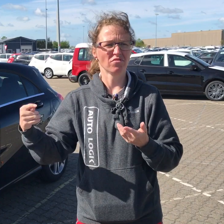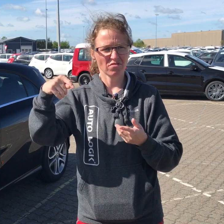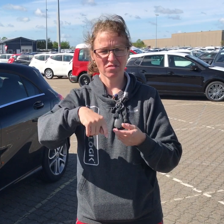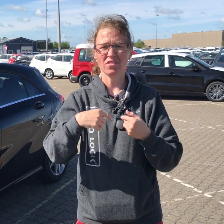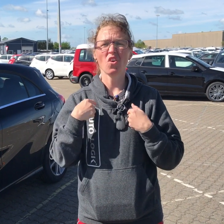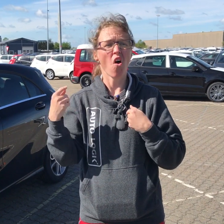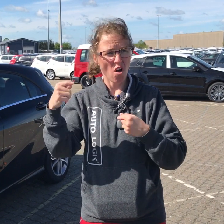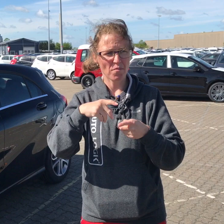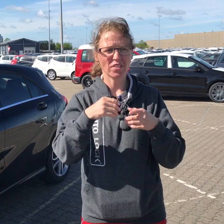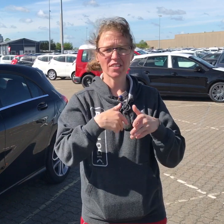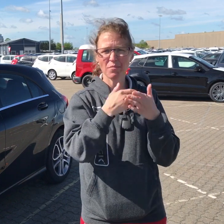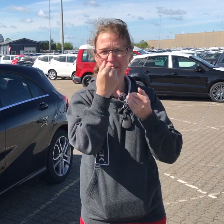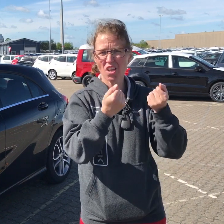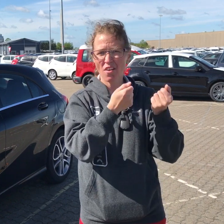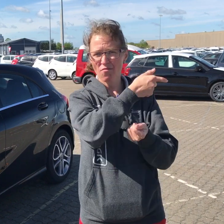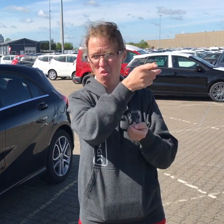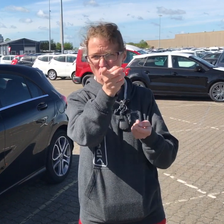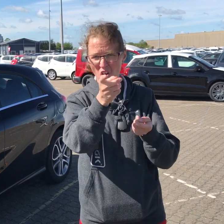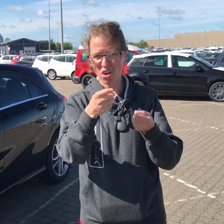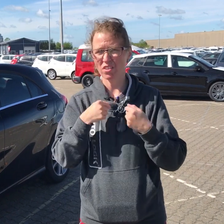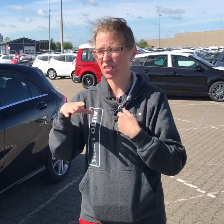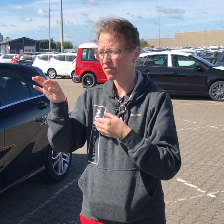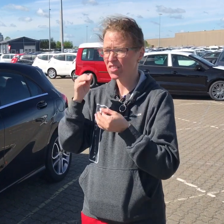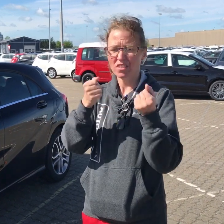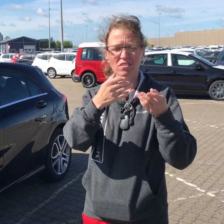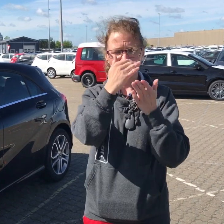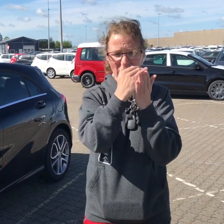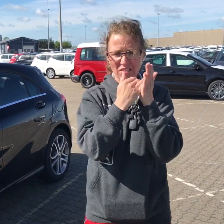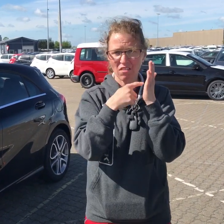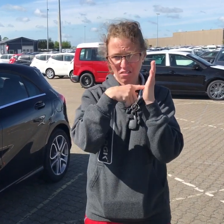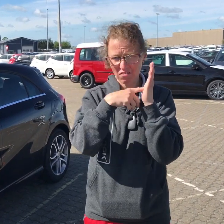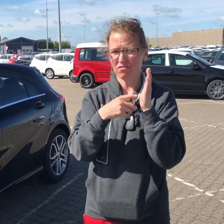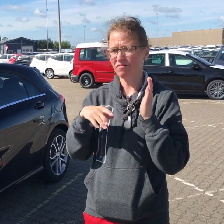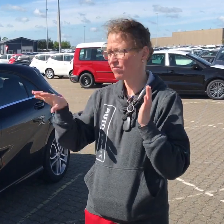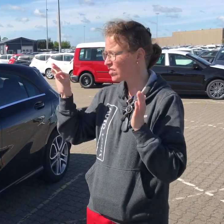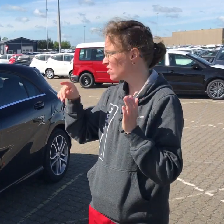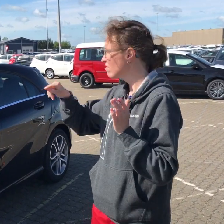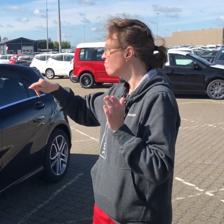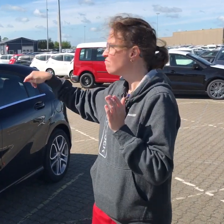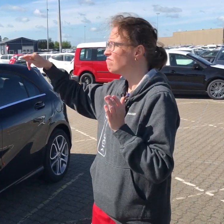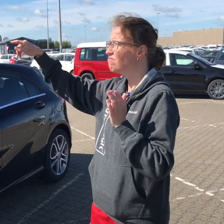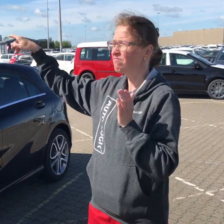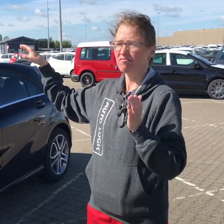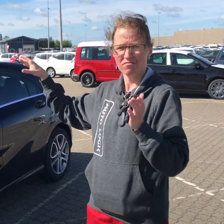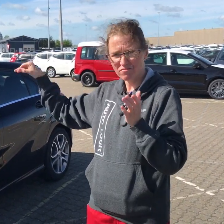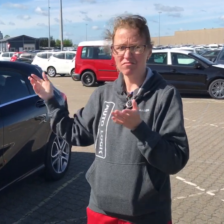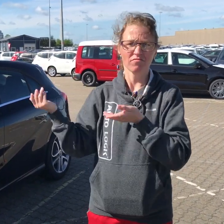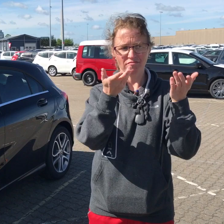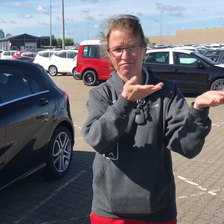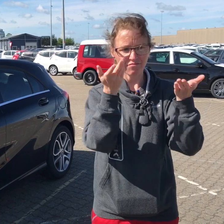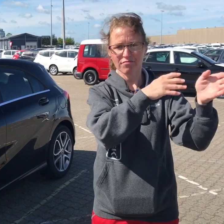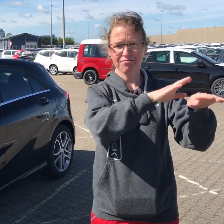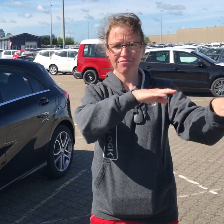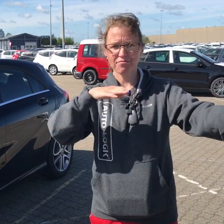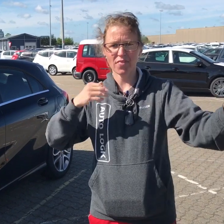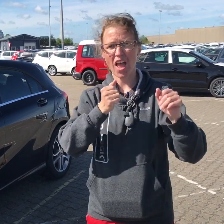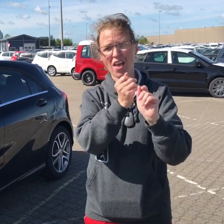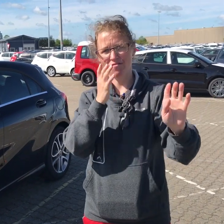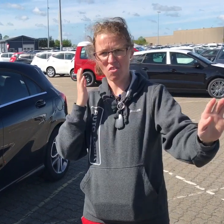Jeg hjælper chaufførerne. Jeg får en liste med de biler, jeg skal rundt og finde, og så afleverer jeg dem til chaufførerne, så de kan sætte dem op på